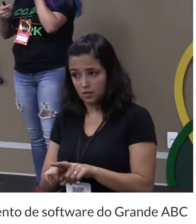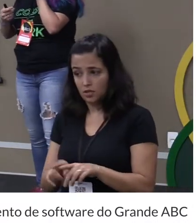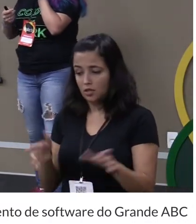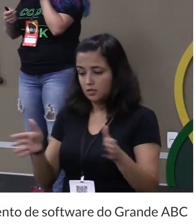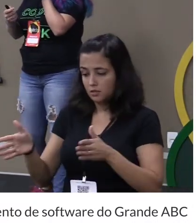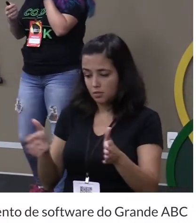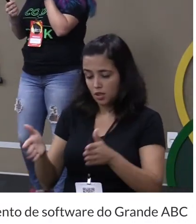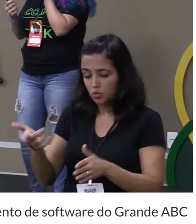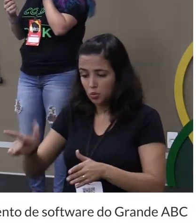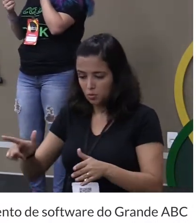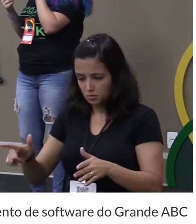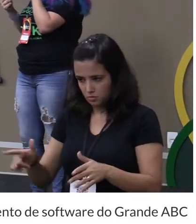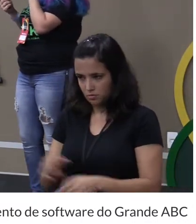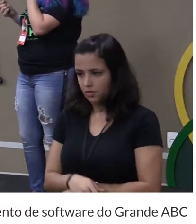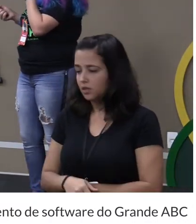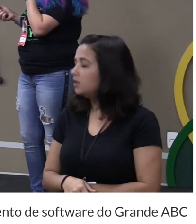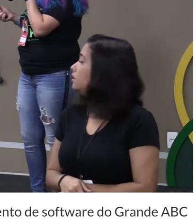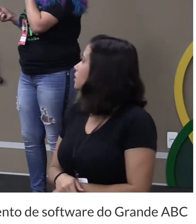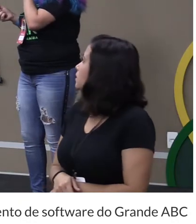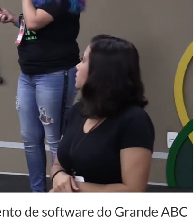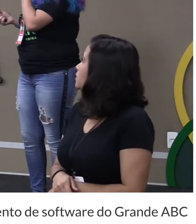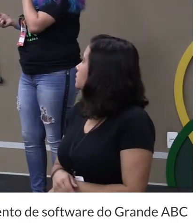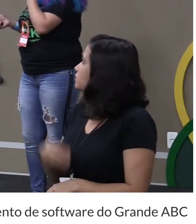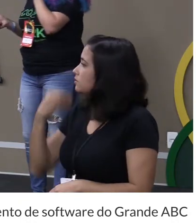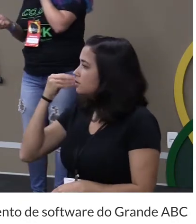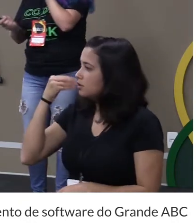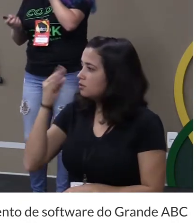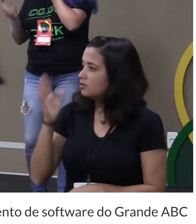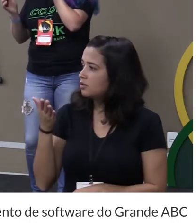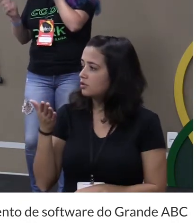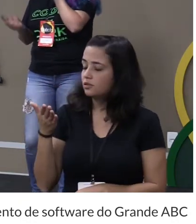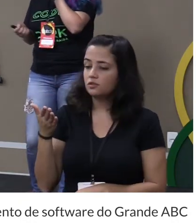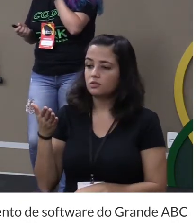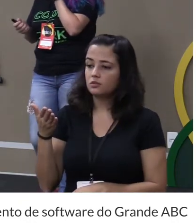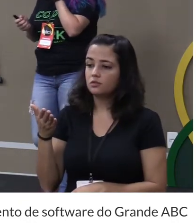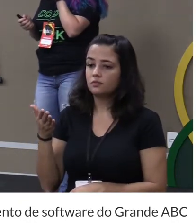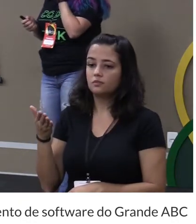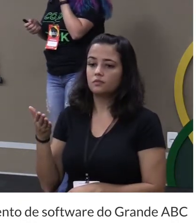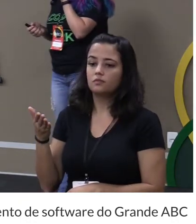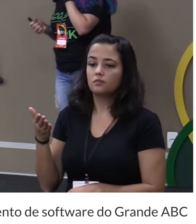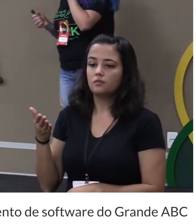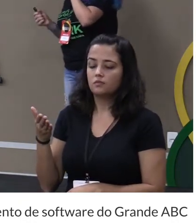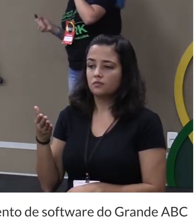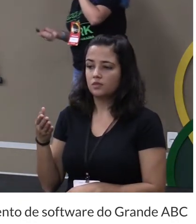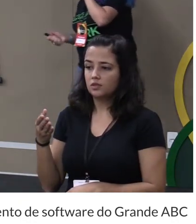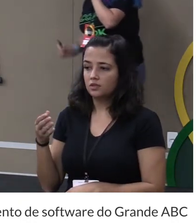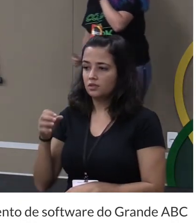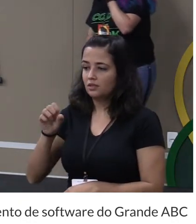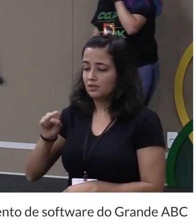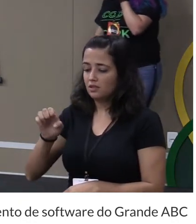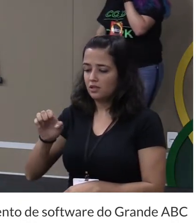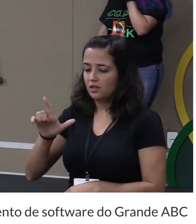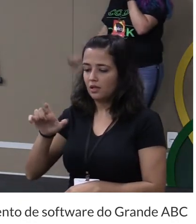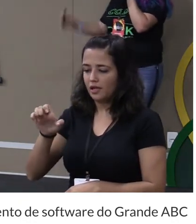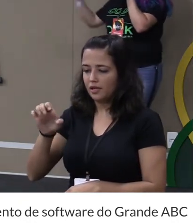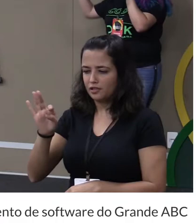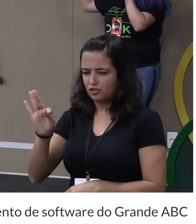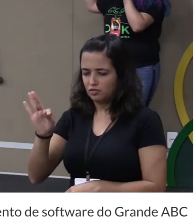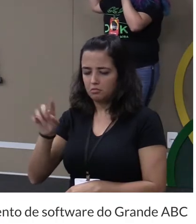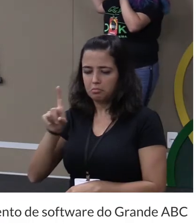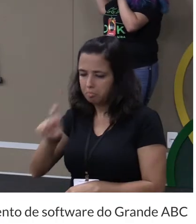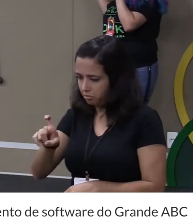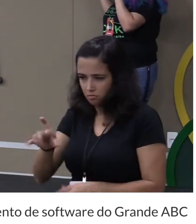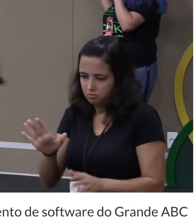acessibilidade vocês já testaram ô Nini vocês já testaram fazer um select sabe